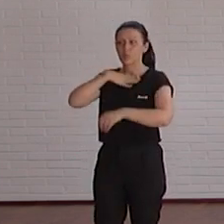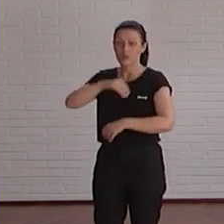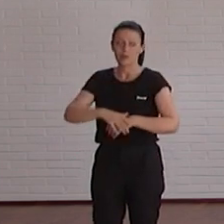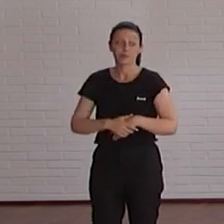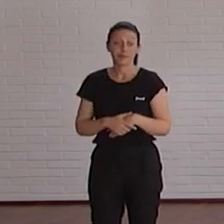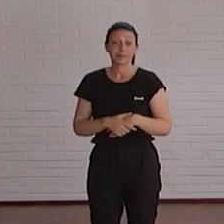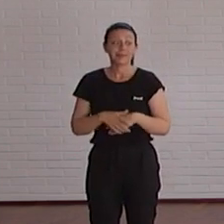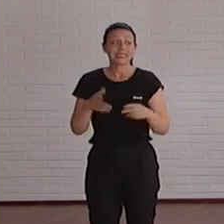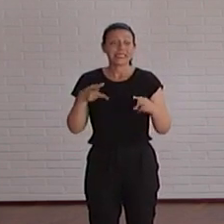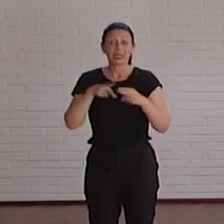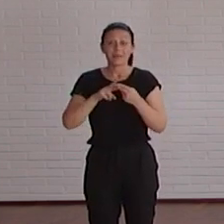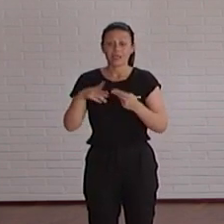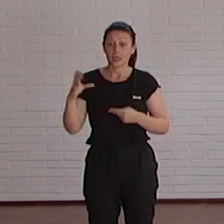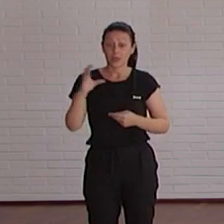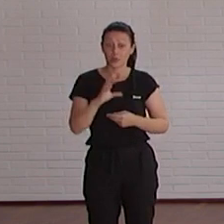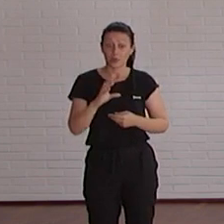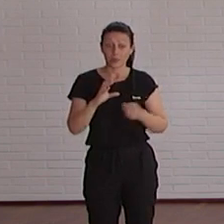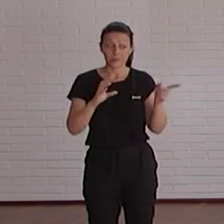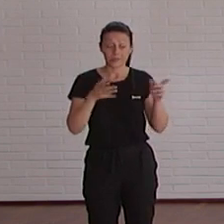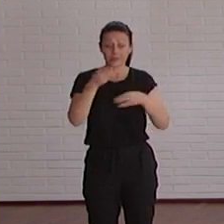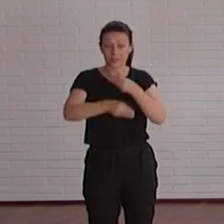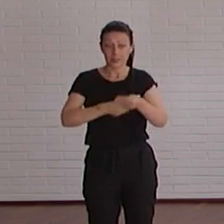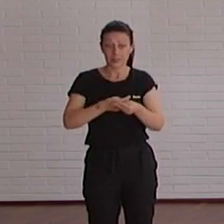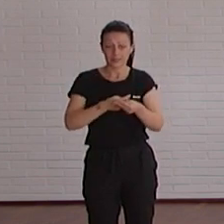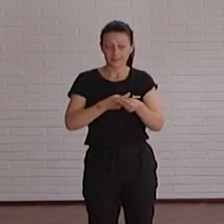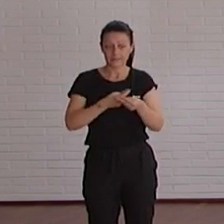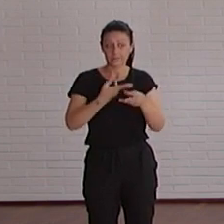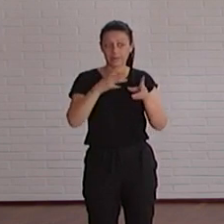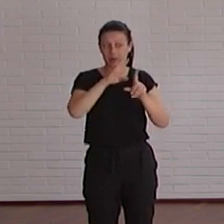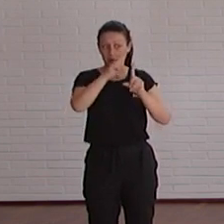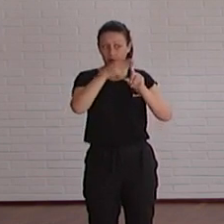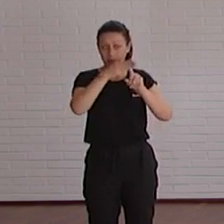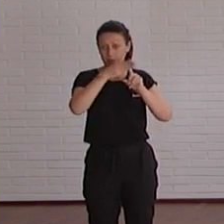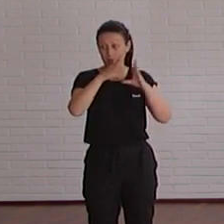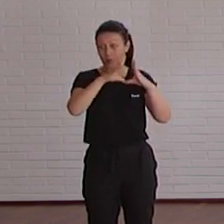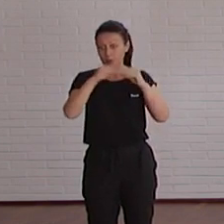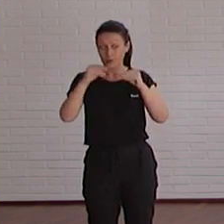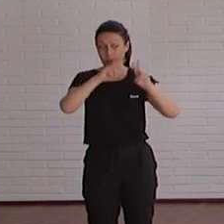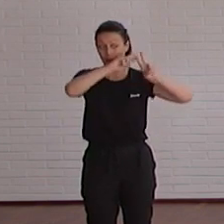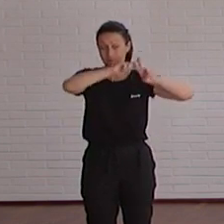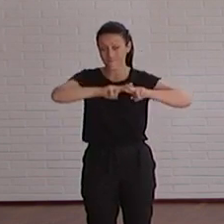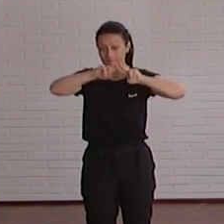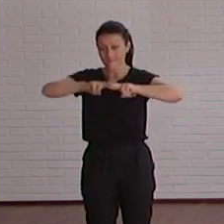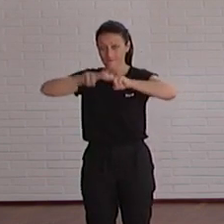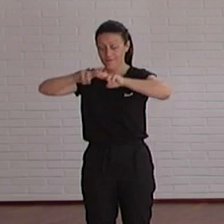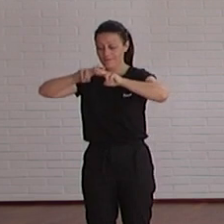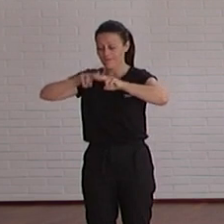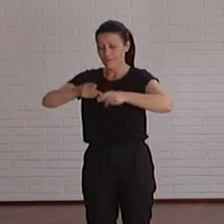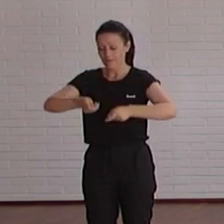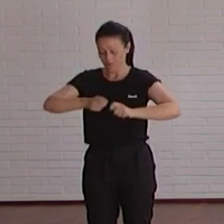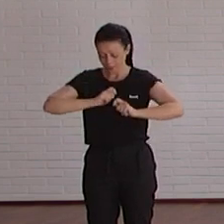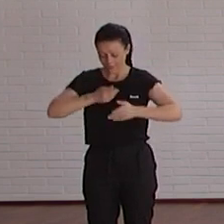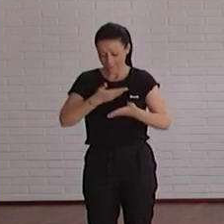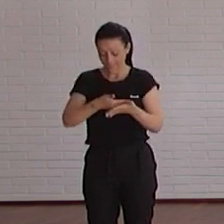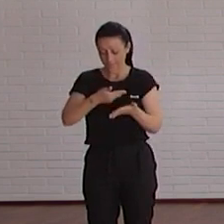La herramienta de CADUA lo que hace es analizar las páginas web de la universidad y nos muestra el resultado como